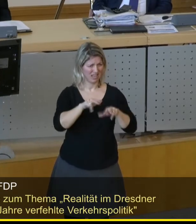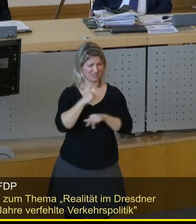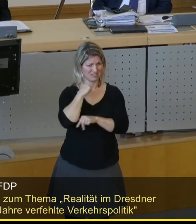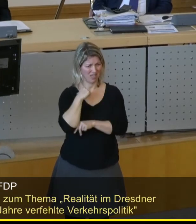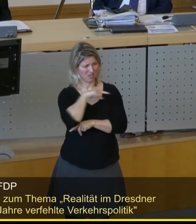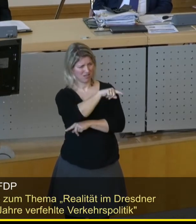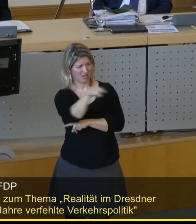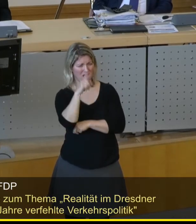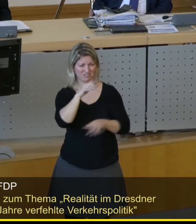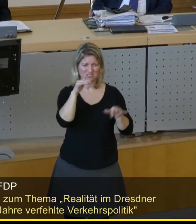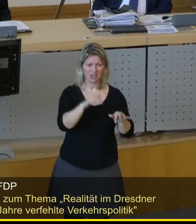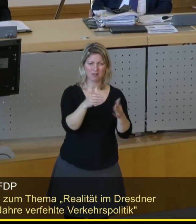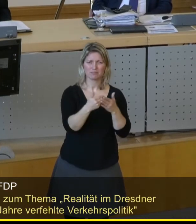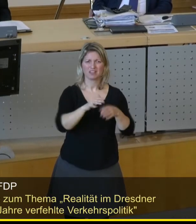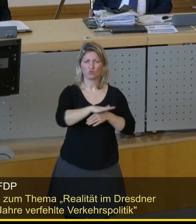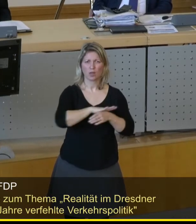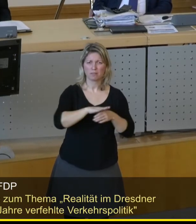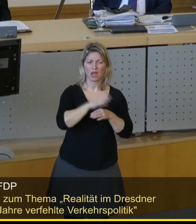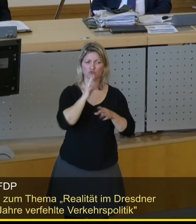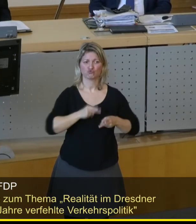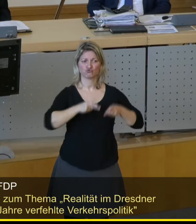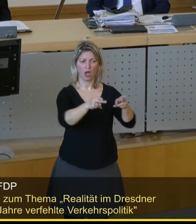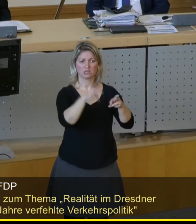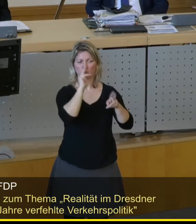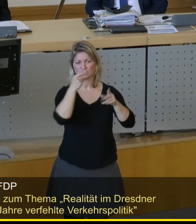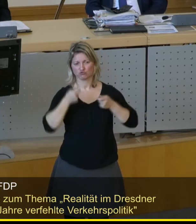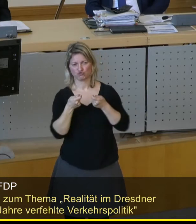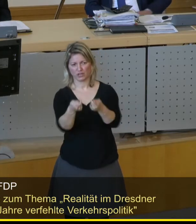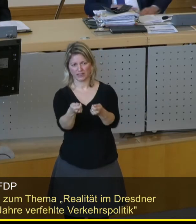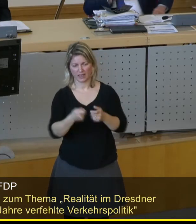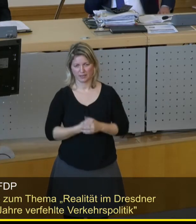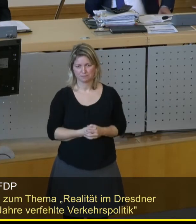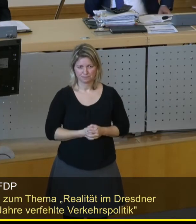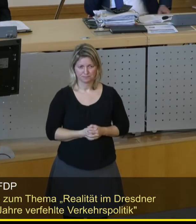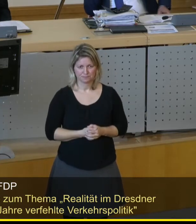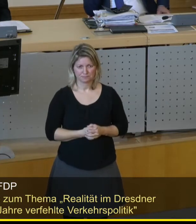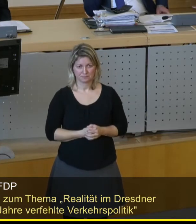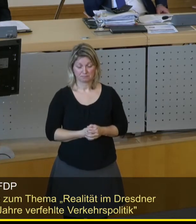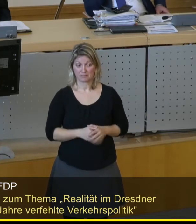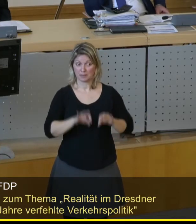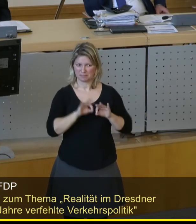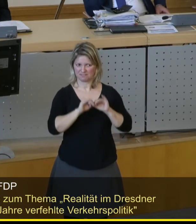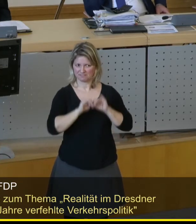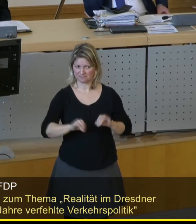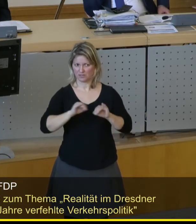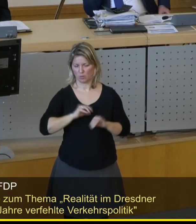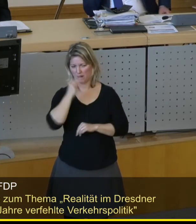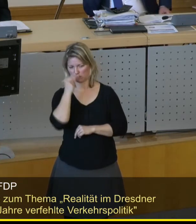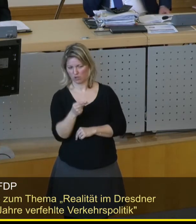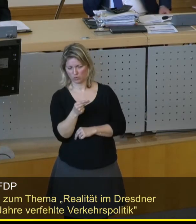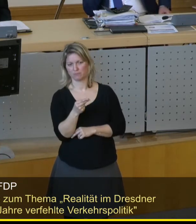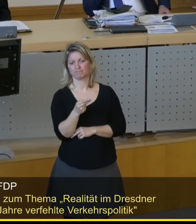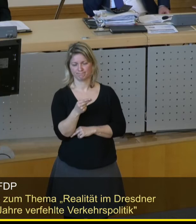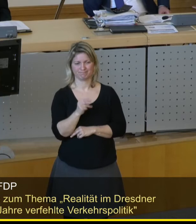dieser Stadt haben, nämlich in dem Bereich Straße und Schiene, meine Damen und Herren. Ich habe extra noch mal geschaut und das zeigt dann auch, wie dieses